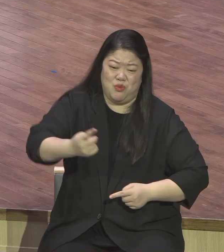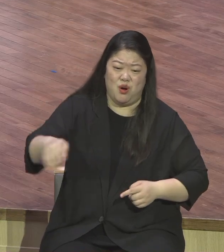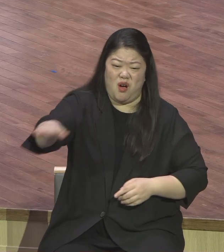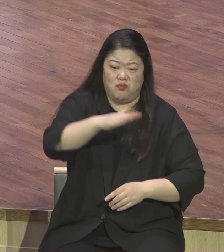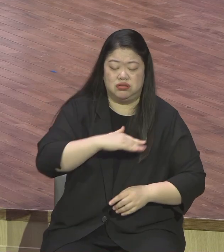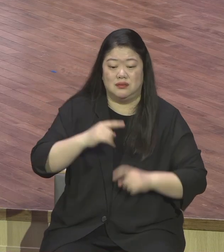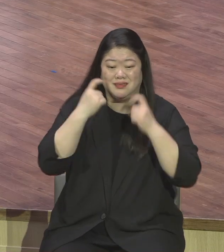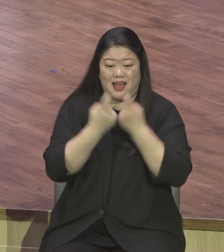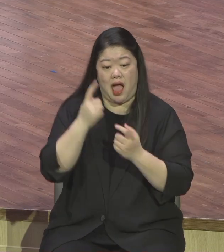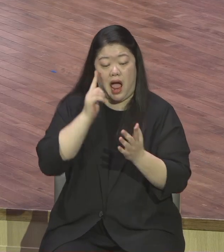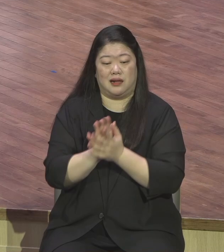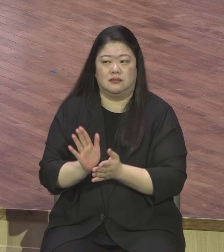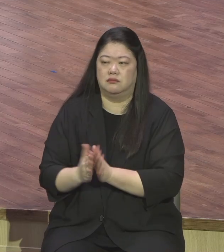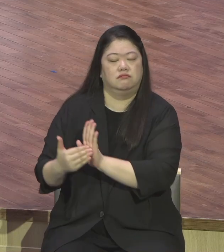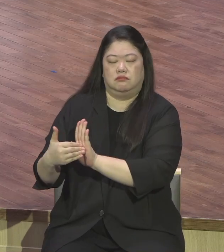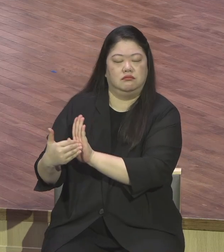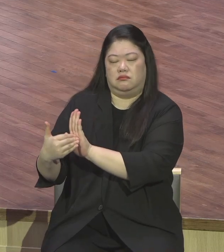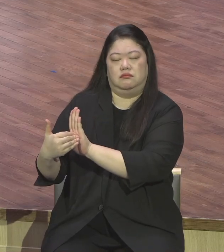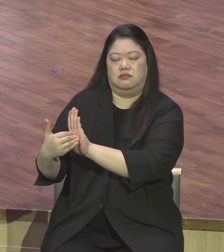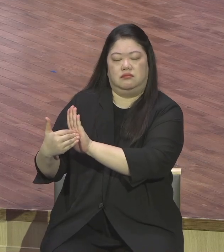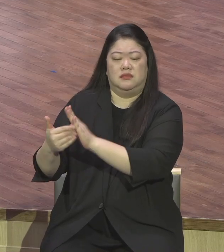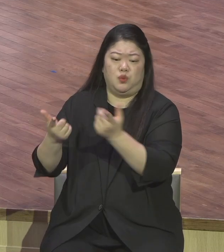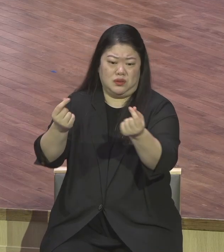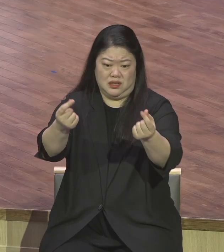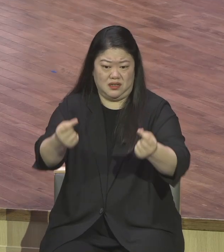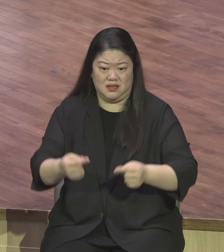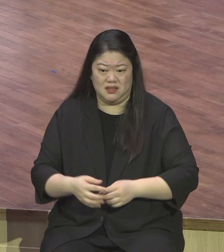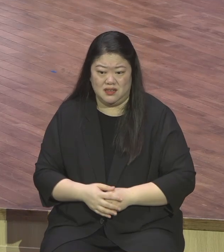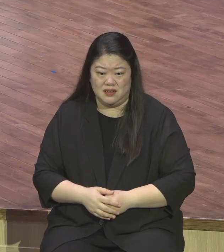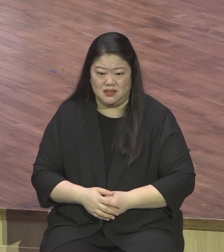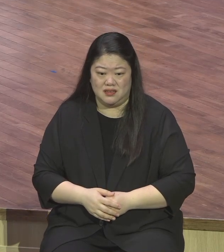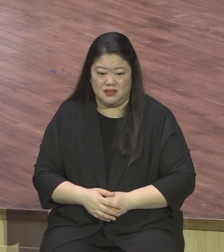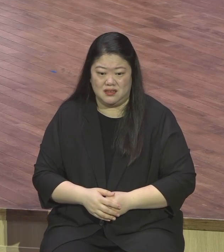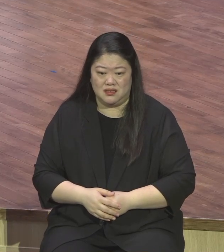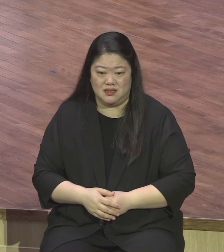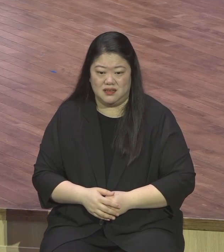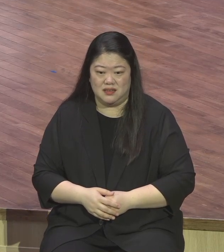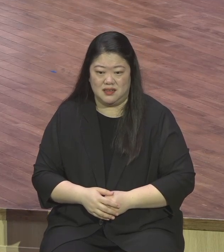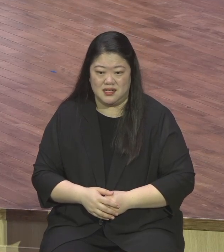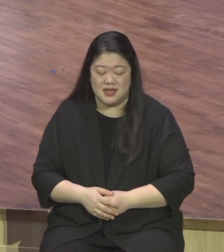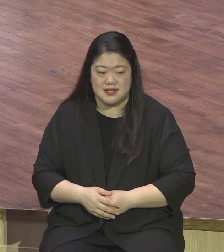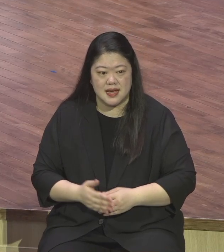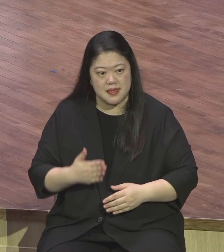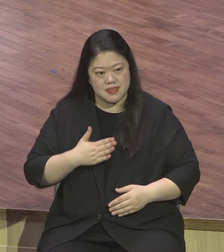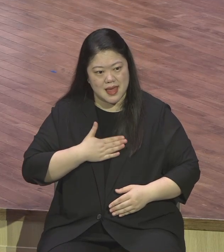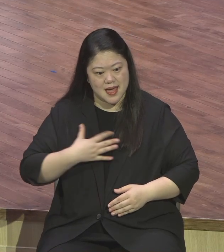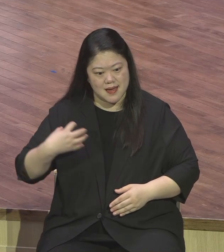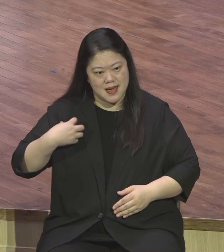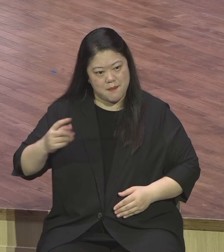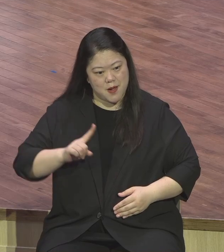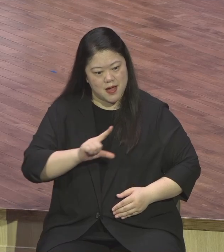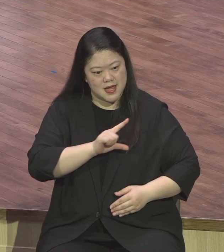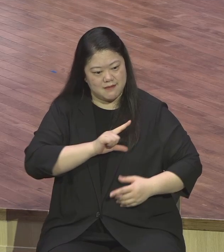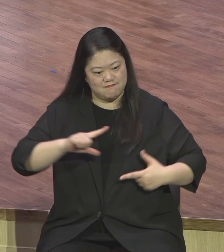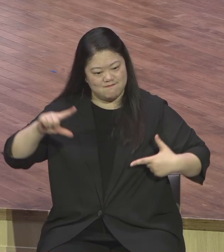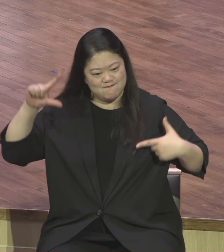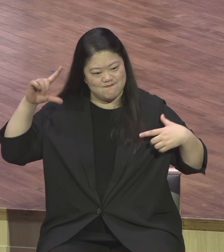축복이 통로가 되라고 직분을 줬는데 생생망 내고 이름만 날리고 자리만 딱